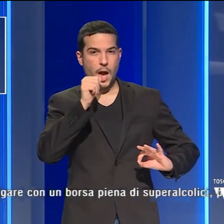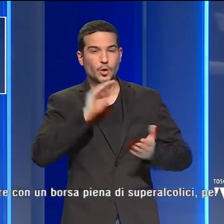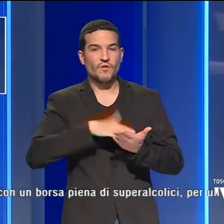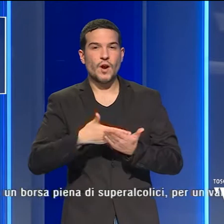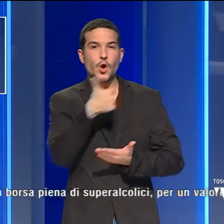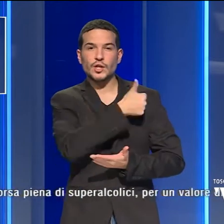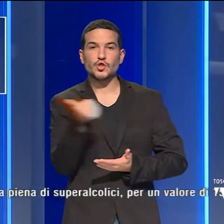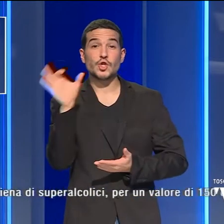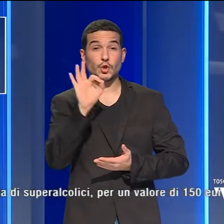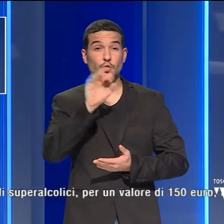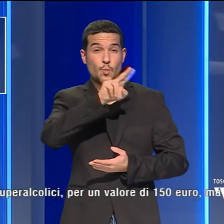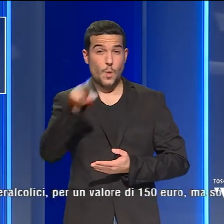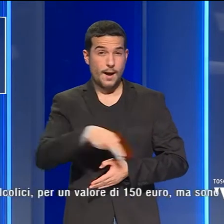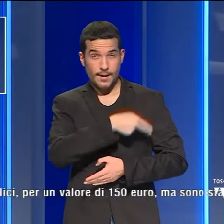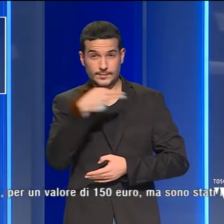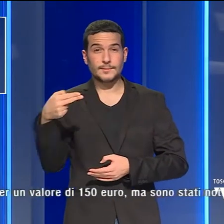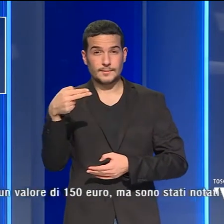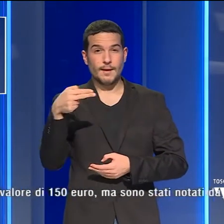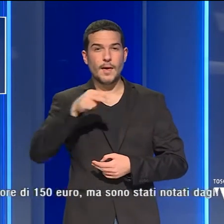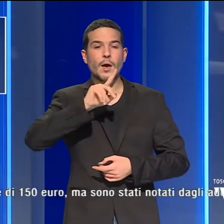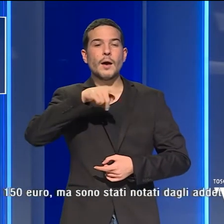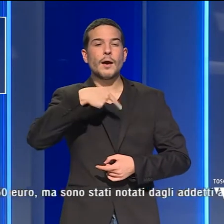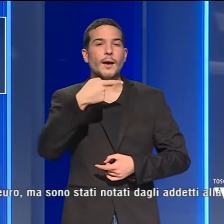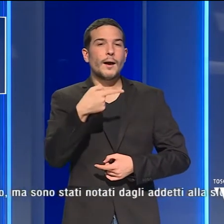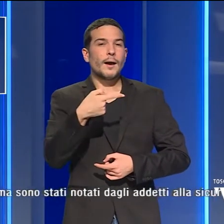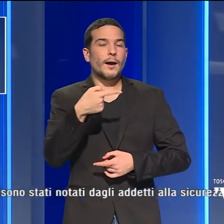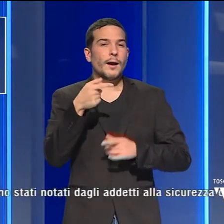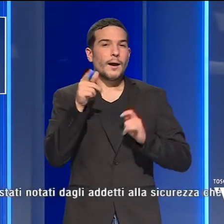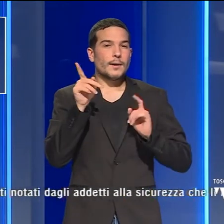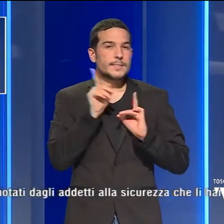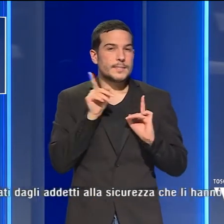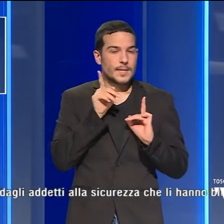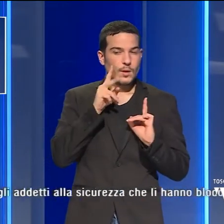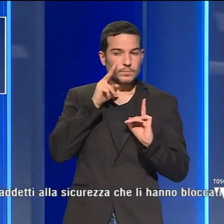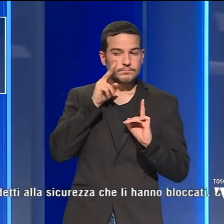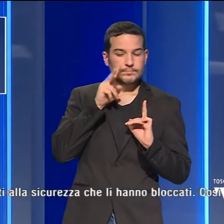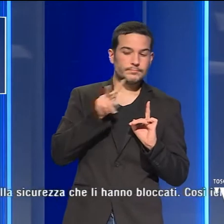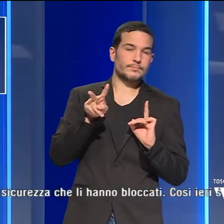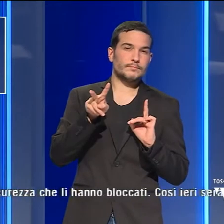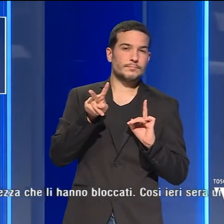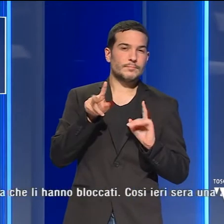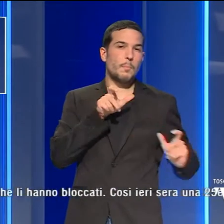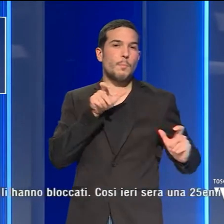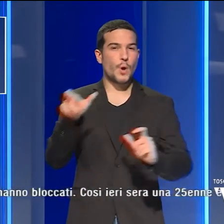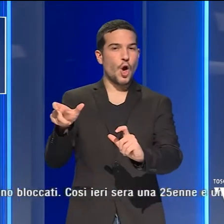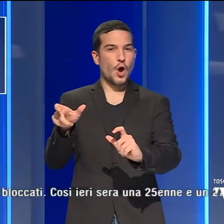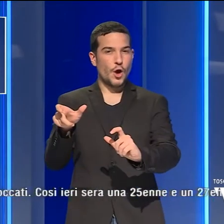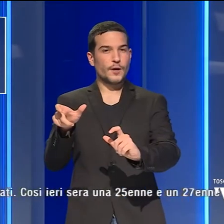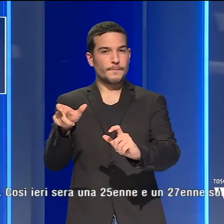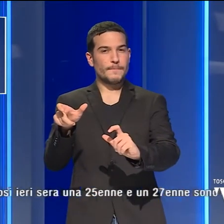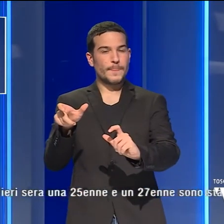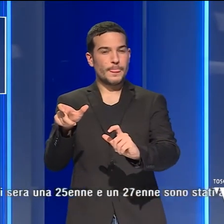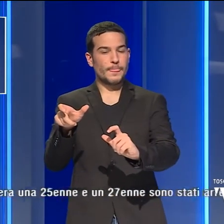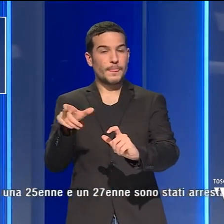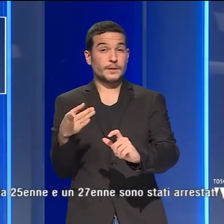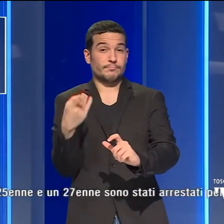150 euro, ma sono stati notati dagli addetti alla sicurezza che li hanno bloccati. Così